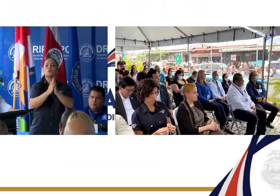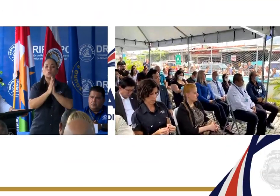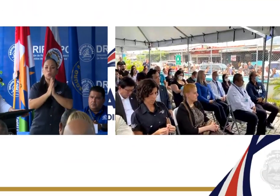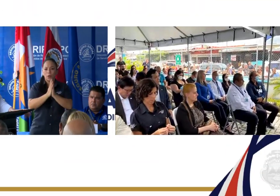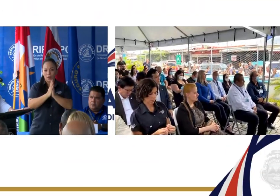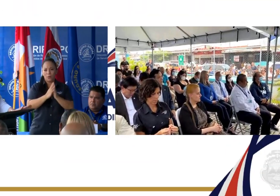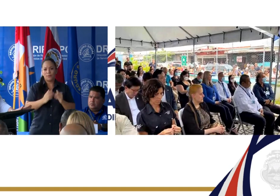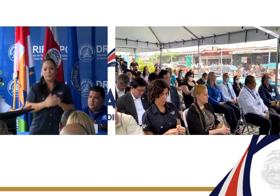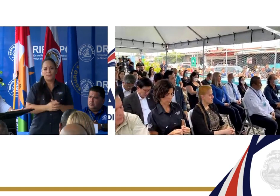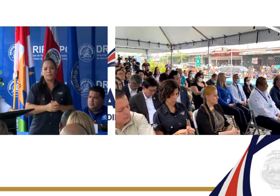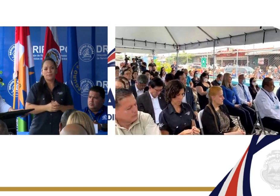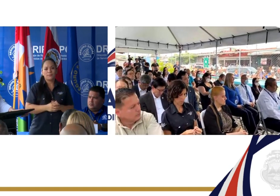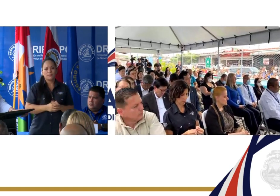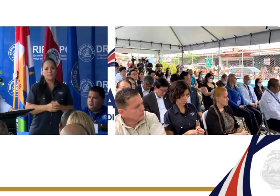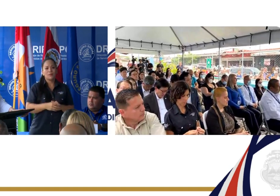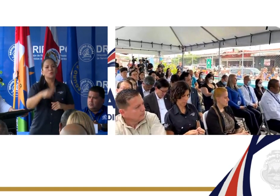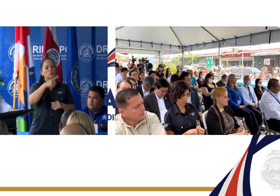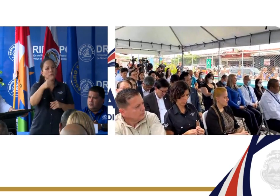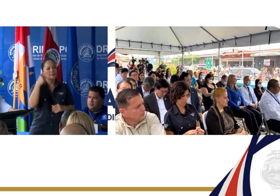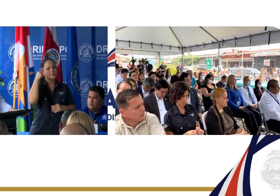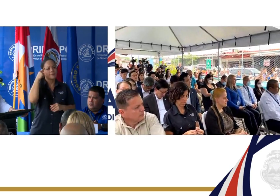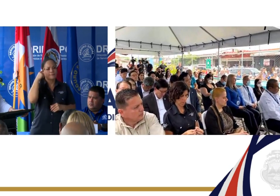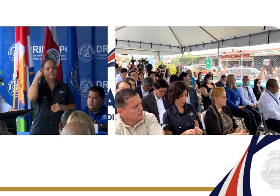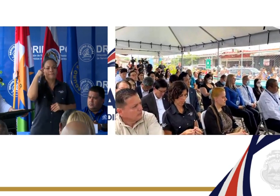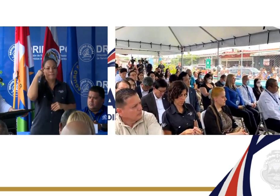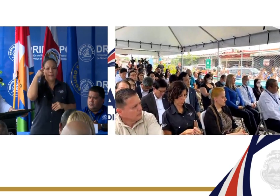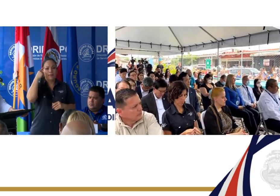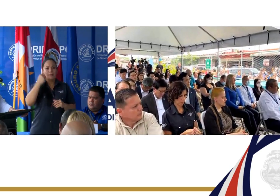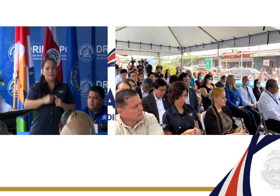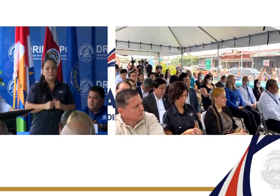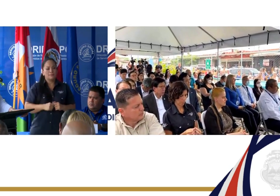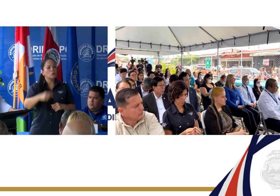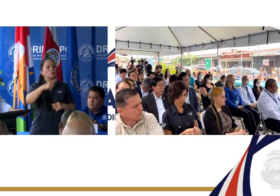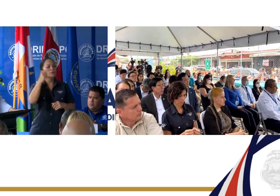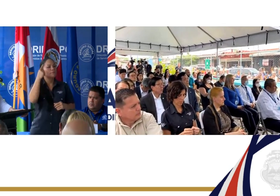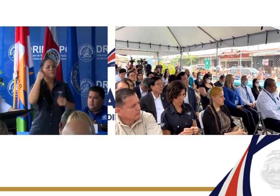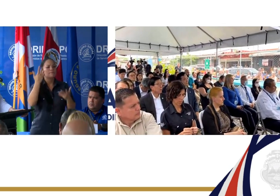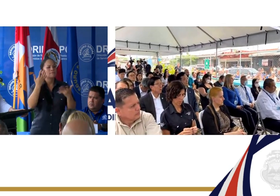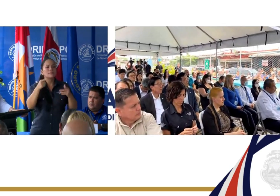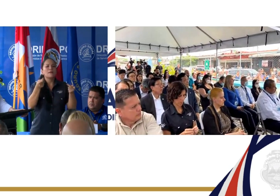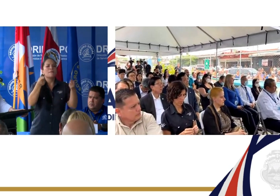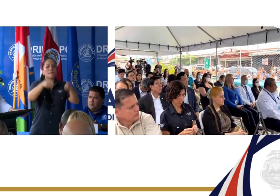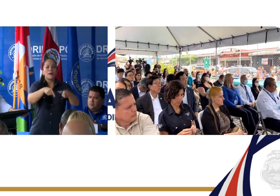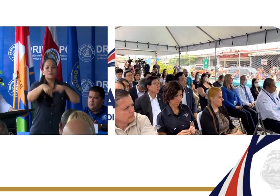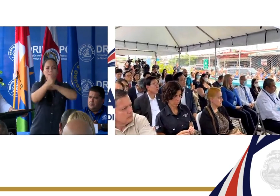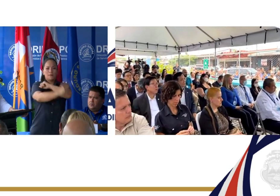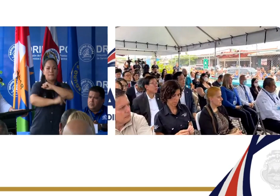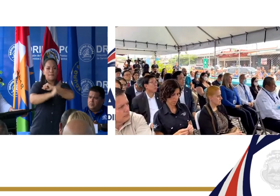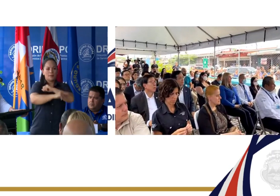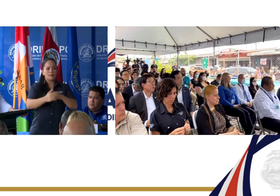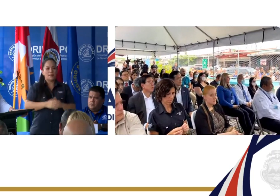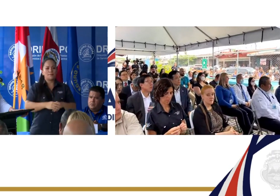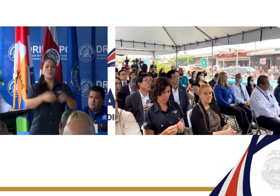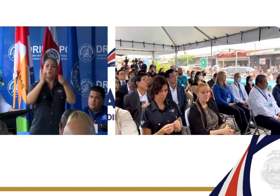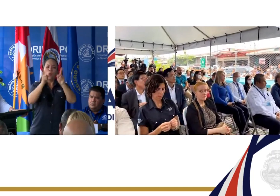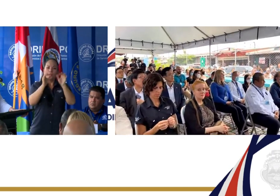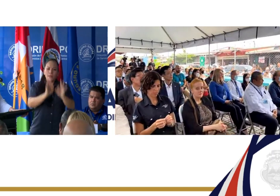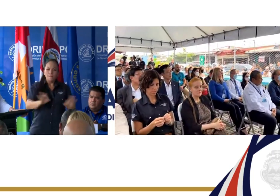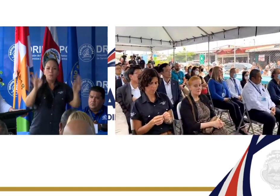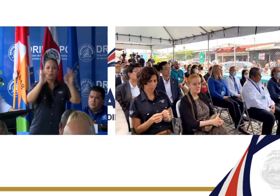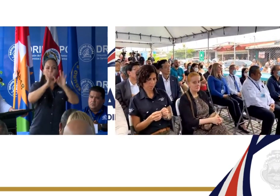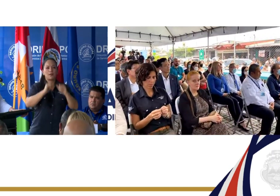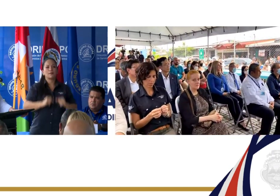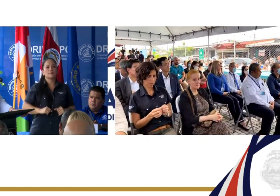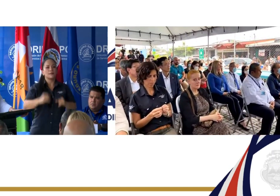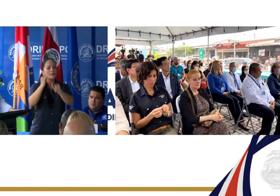que mediten qué es lo que le está pasando a esta patria, cuál es la importancia